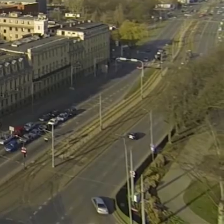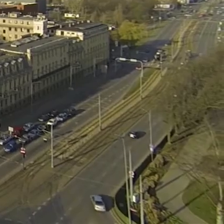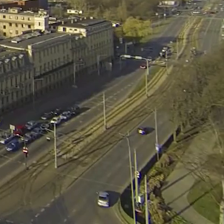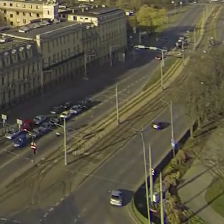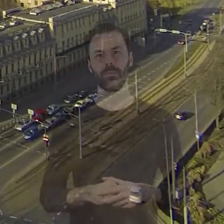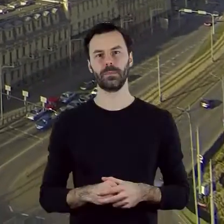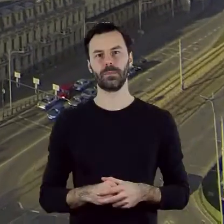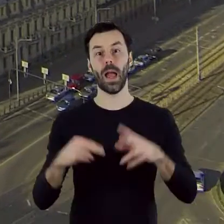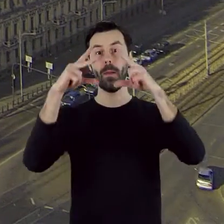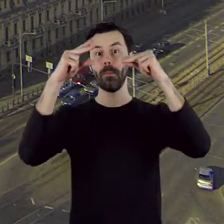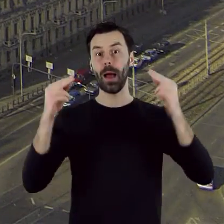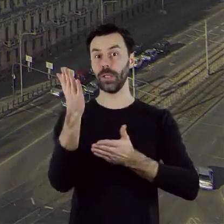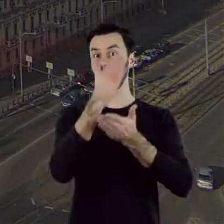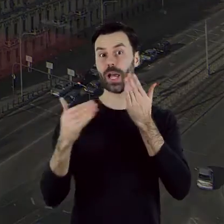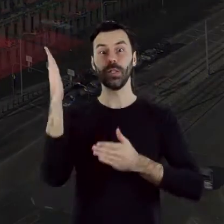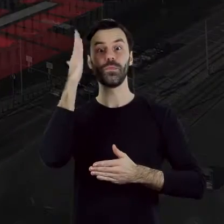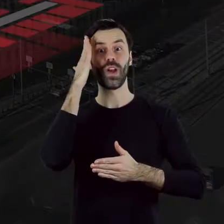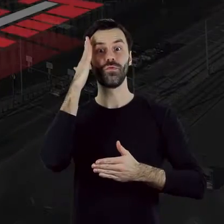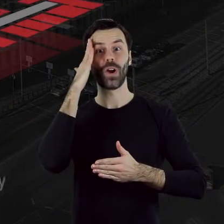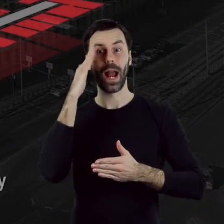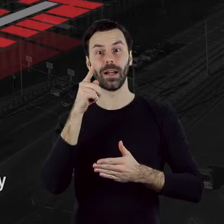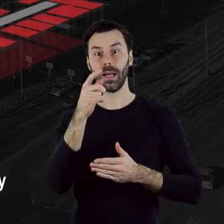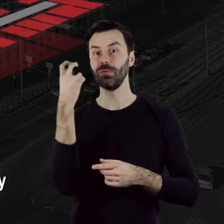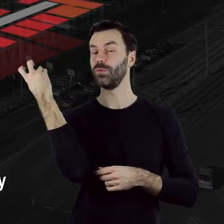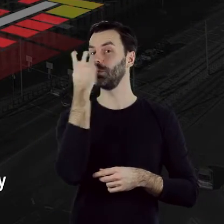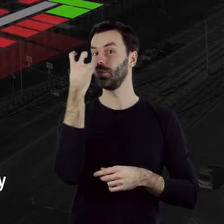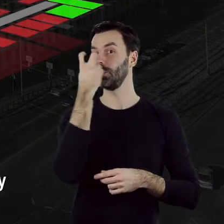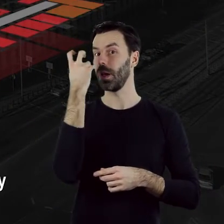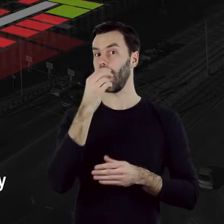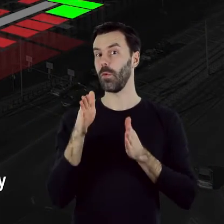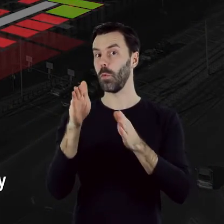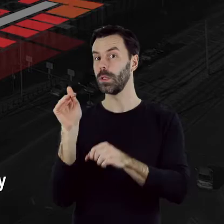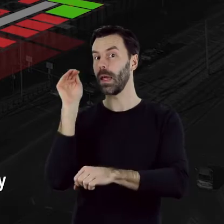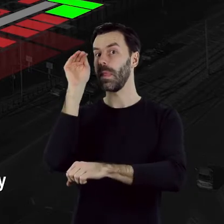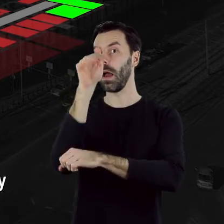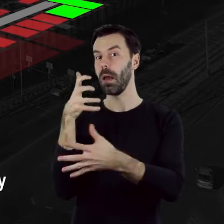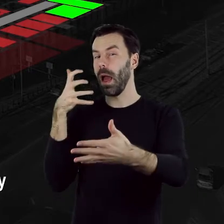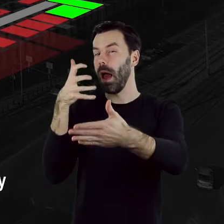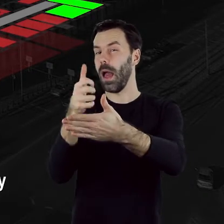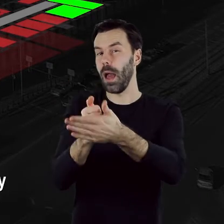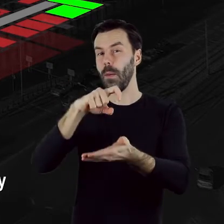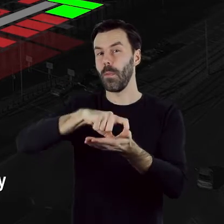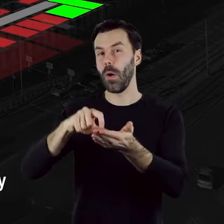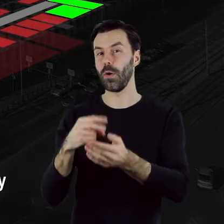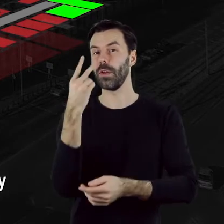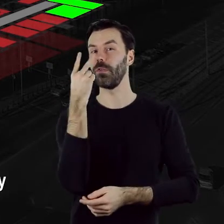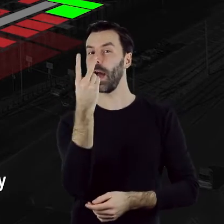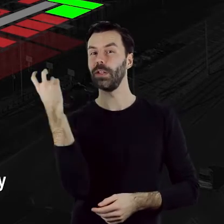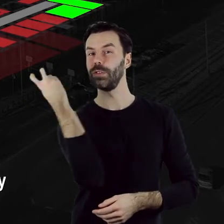Ciąg pomieszczeń apartamentu mieszkalnego od strony ulicy Zachodniej kończą dwa interesujące pokoje.